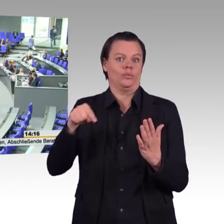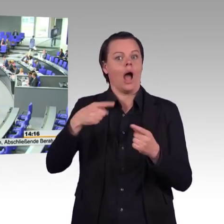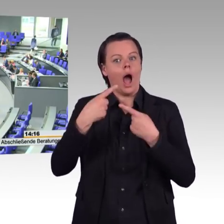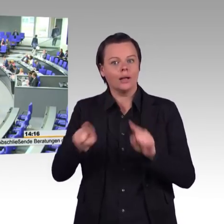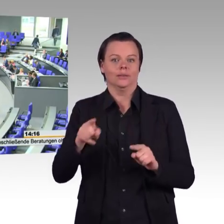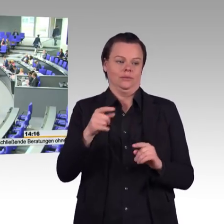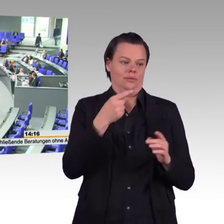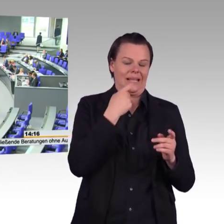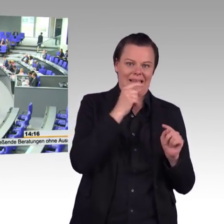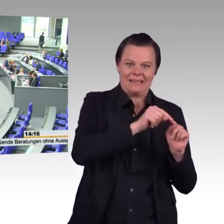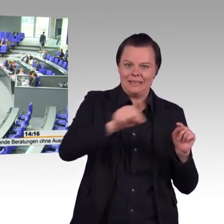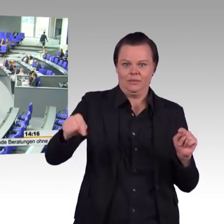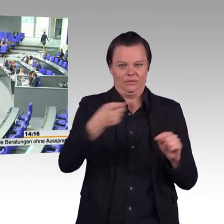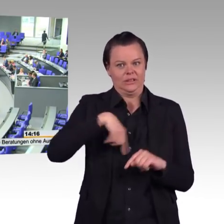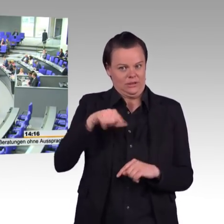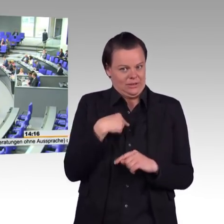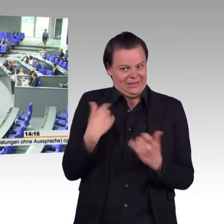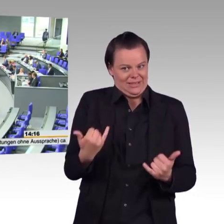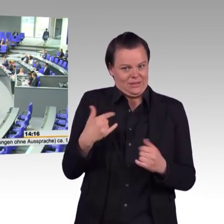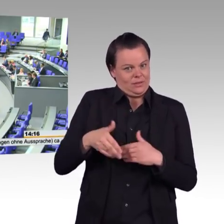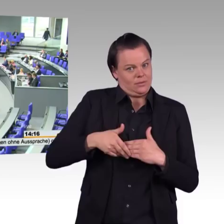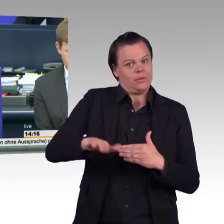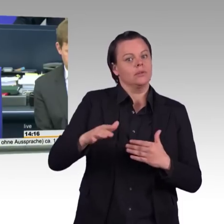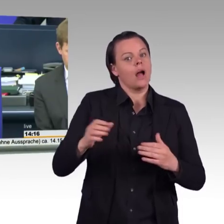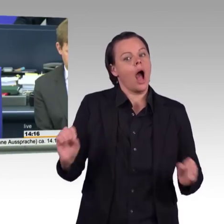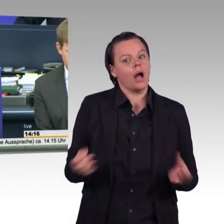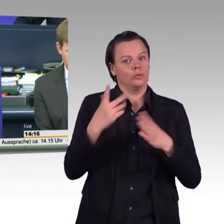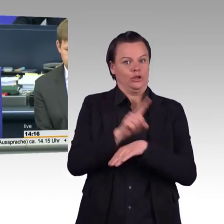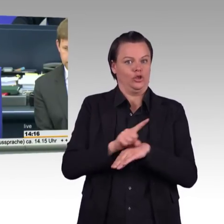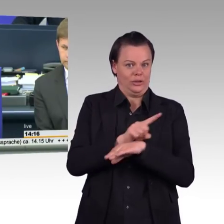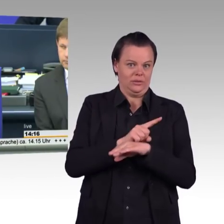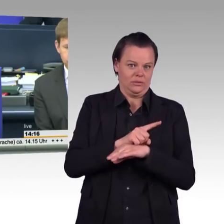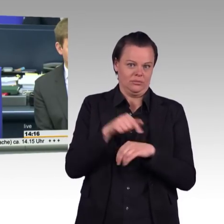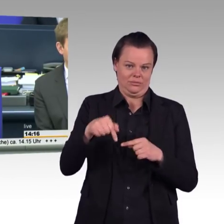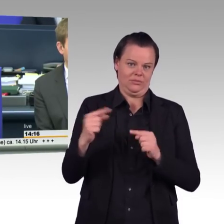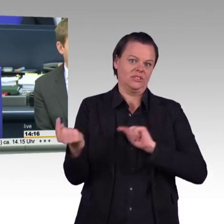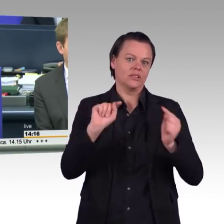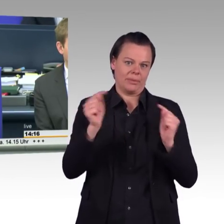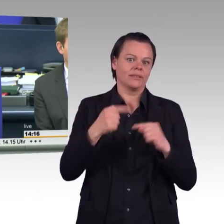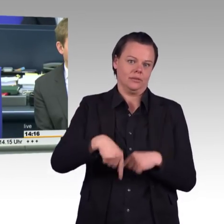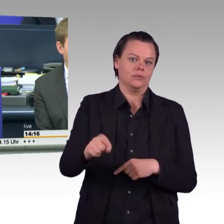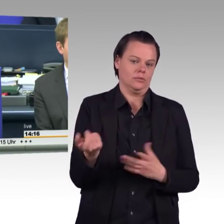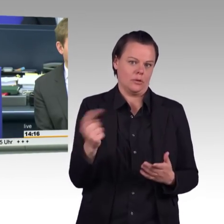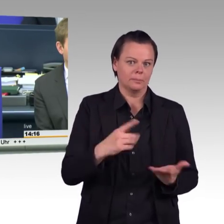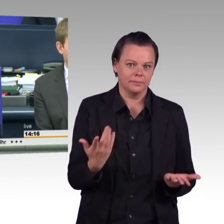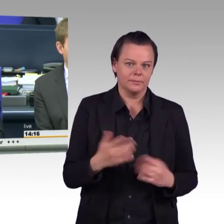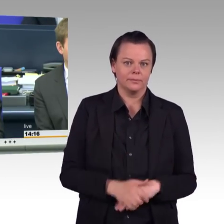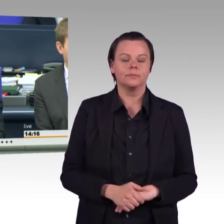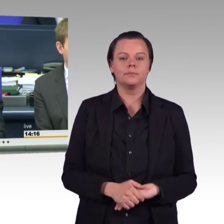Vielen Dank, Herr Kollege Dr. Schulze. Und die Kollegin Dr. Nina Scheer ist die letzte Rednerin in der, zu diesem